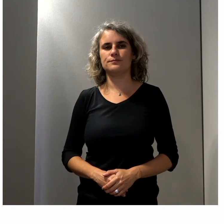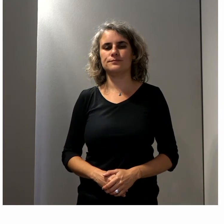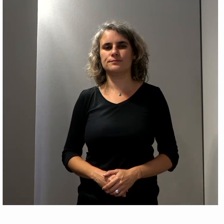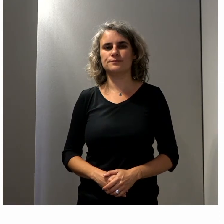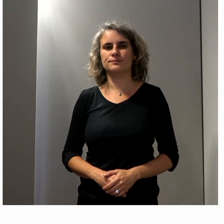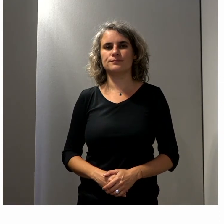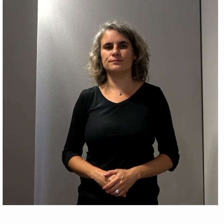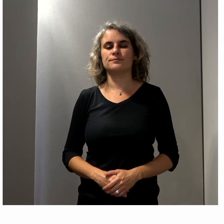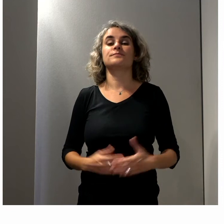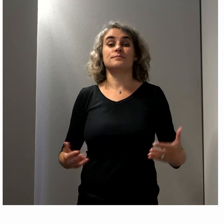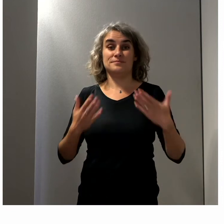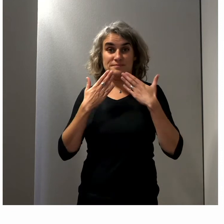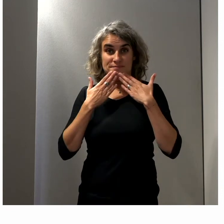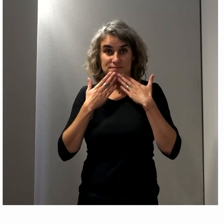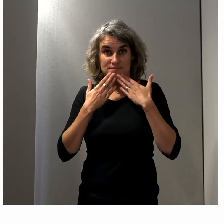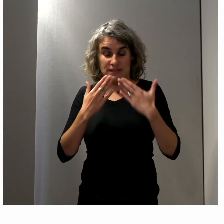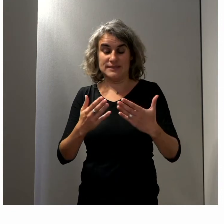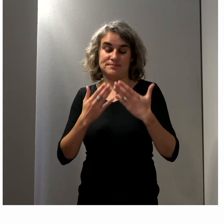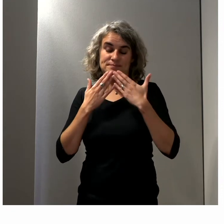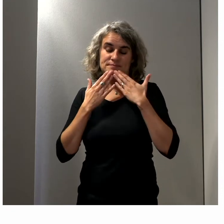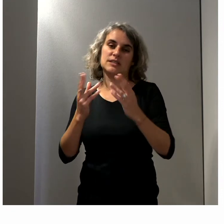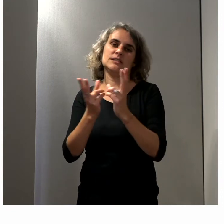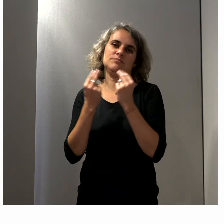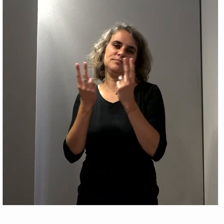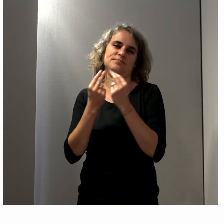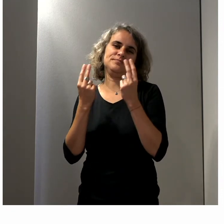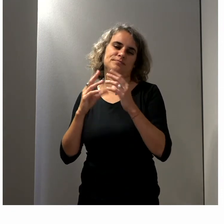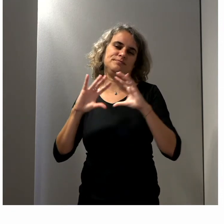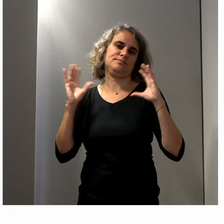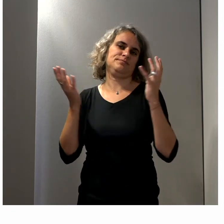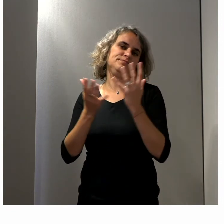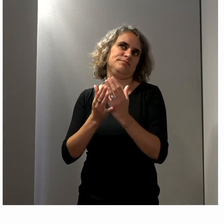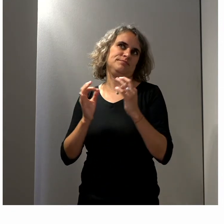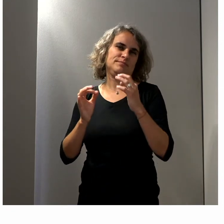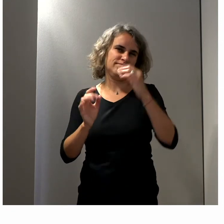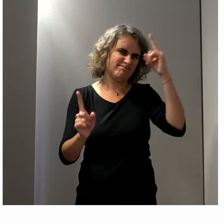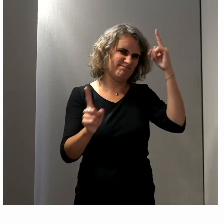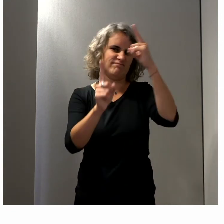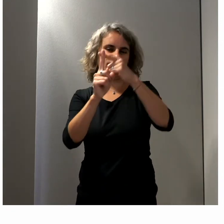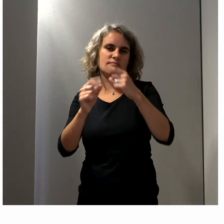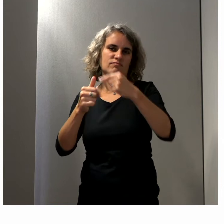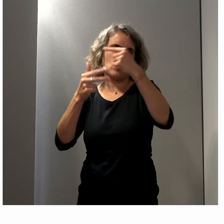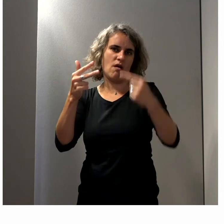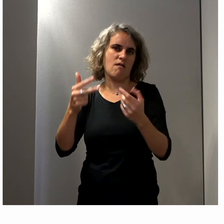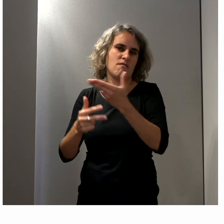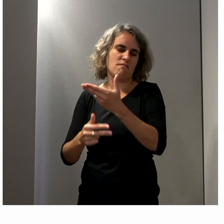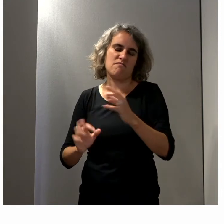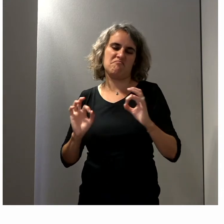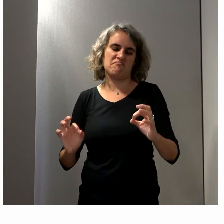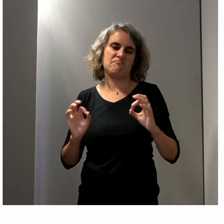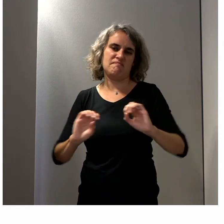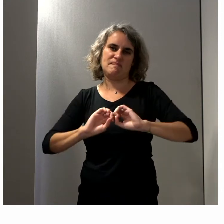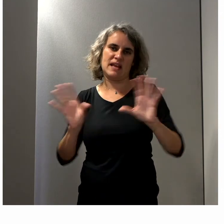Merci, merci pour cette exposée vraiment qui présente bien les enjeux avec les trois points que vous avez